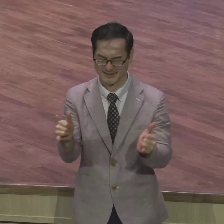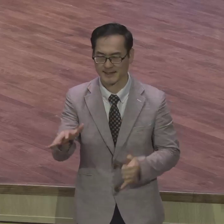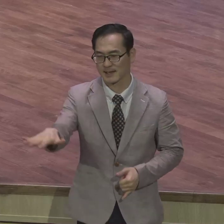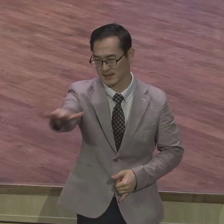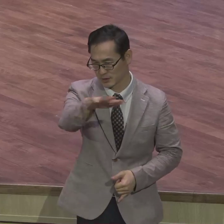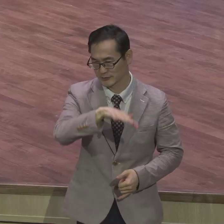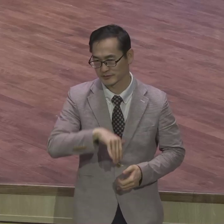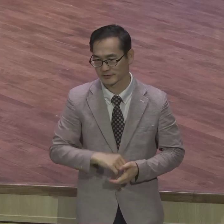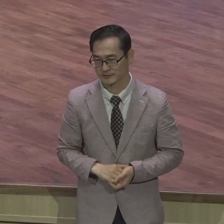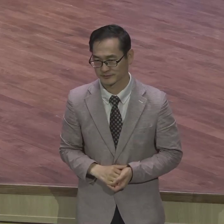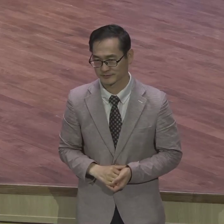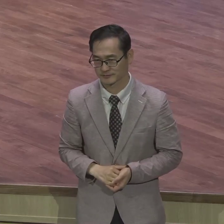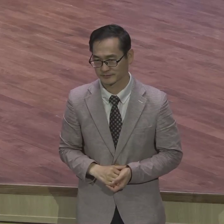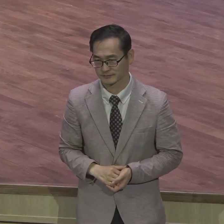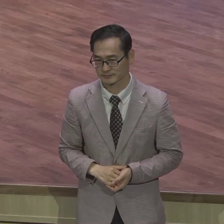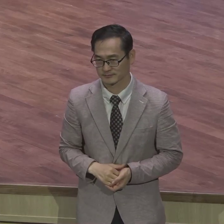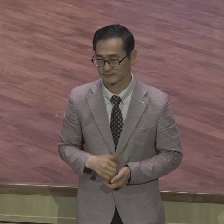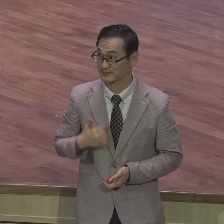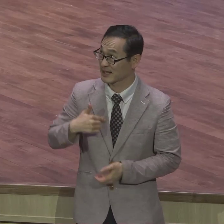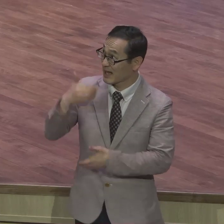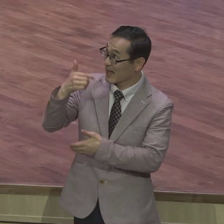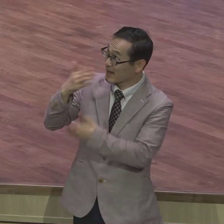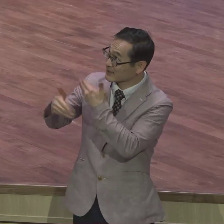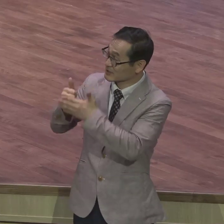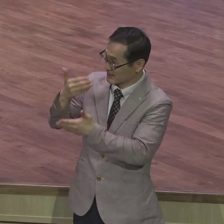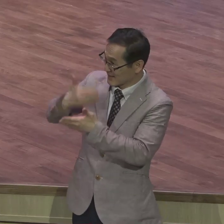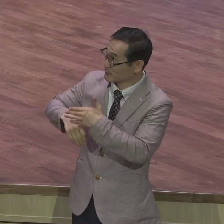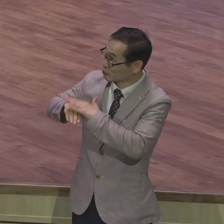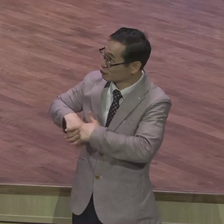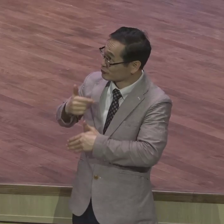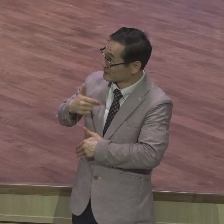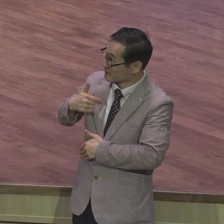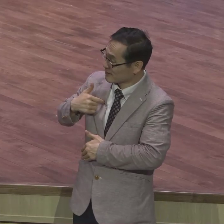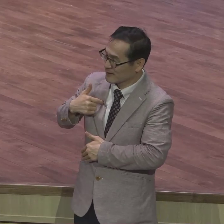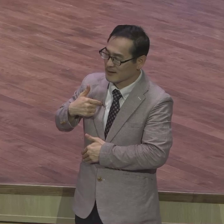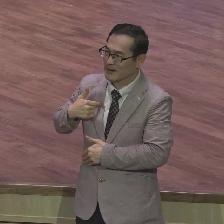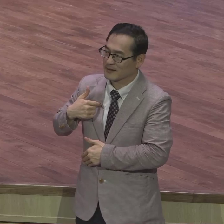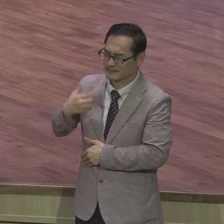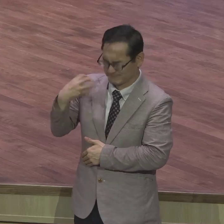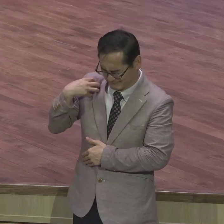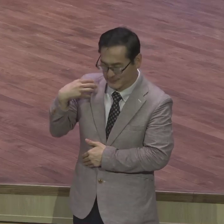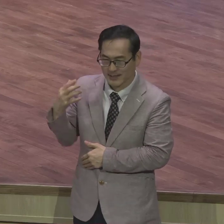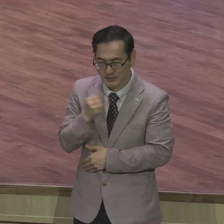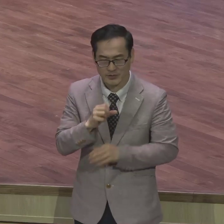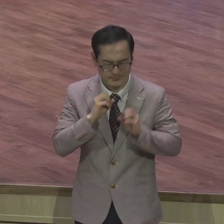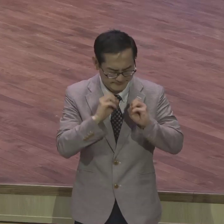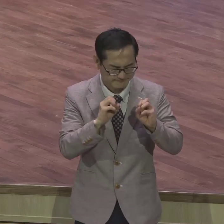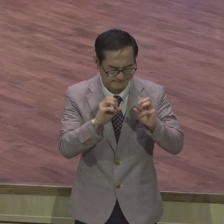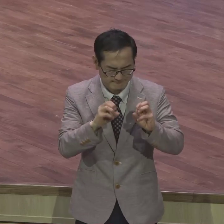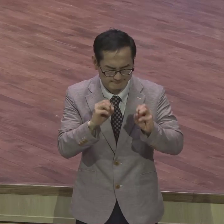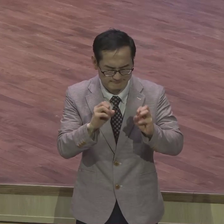가져주시길 바랍니다 명기한 모든 성도들 남원자의 신앙을 가지고 남길자로서의 미션을 가져야 돼요